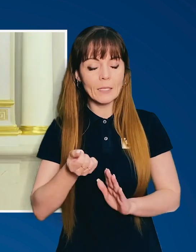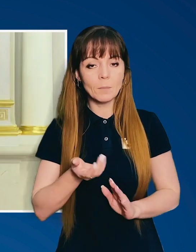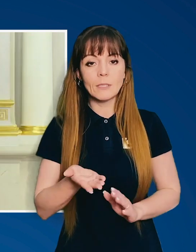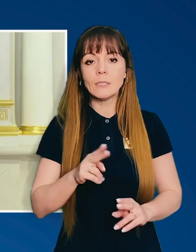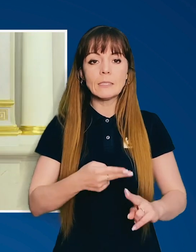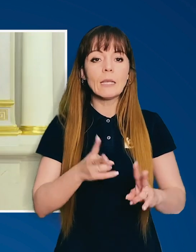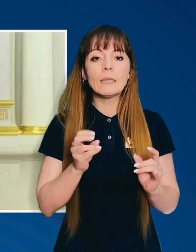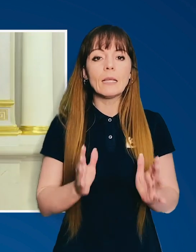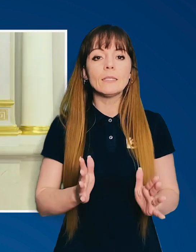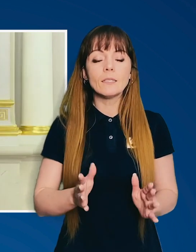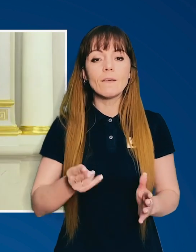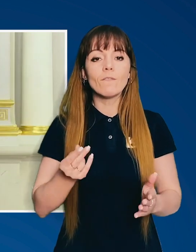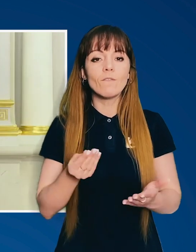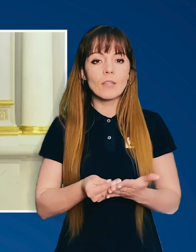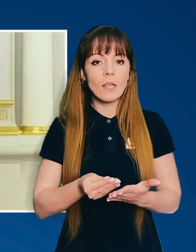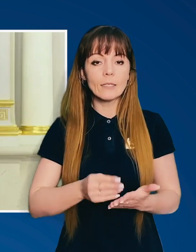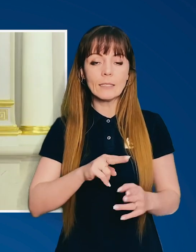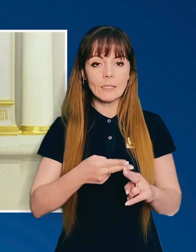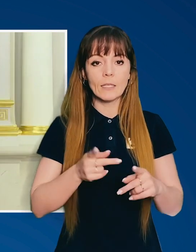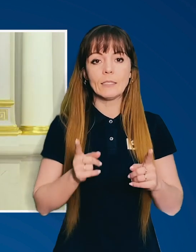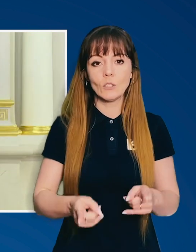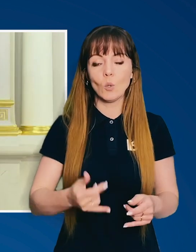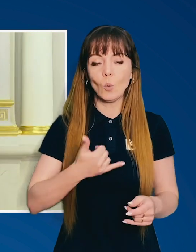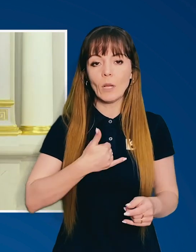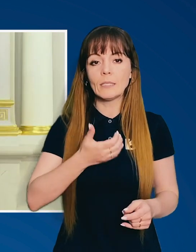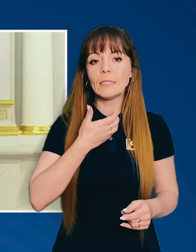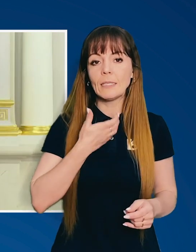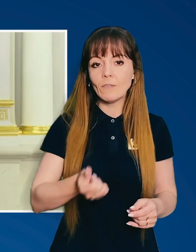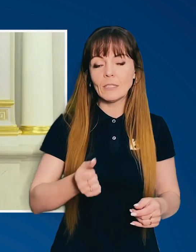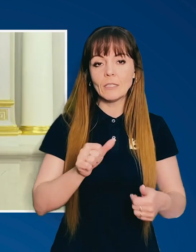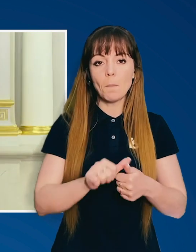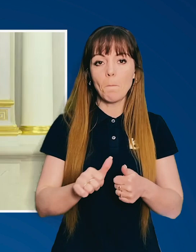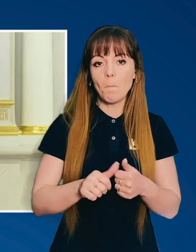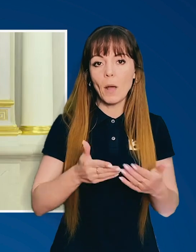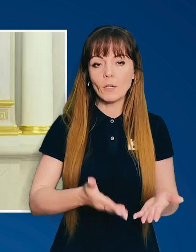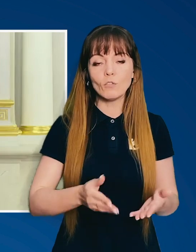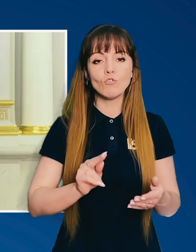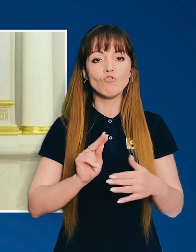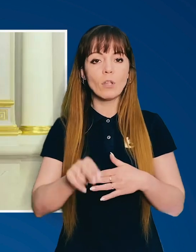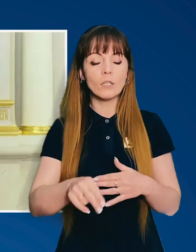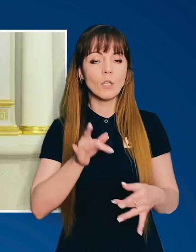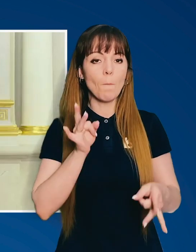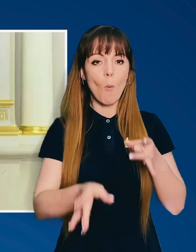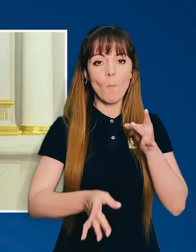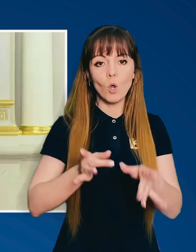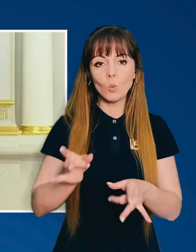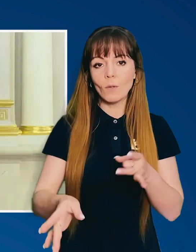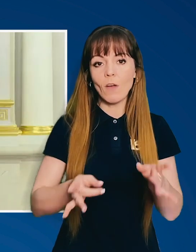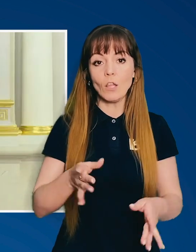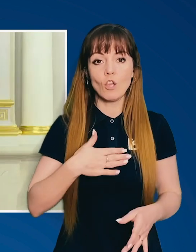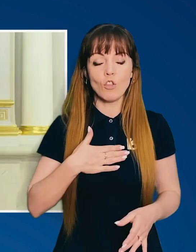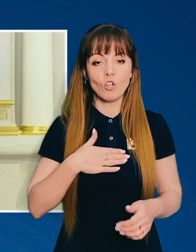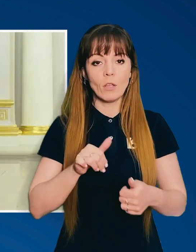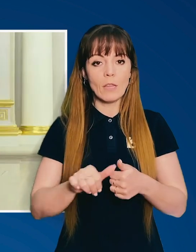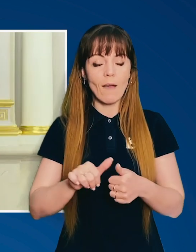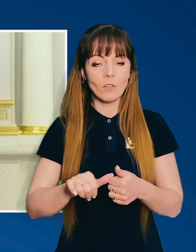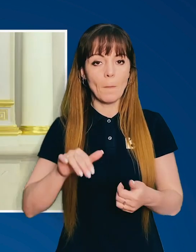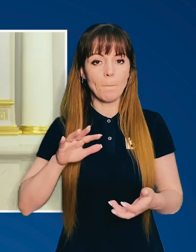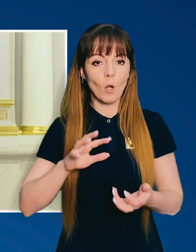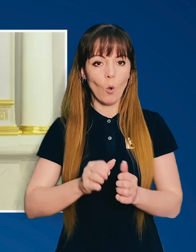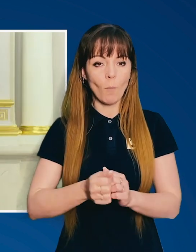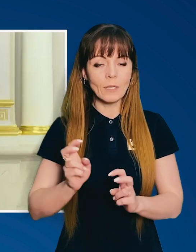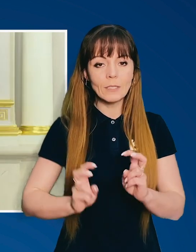фінансовій підтримці. Це не тільки фінанси, це дійсно у нас дефіцит з больним через бомбардування